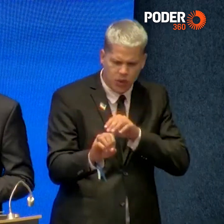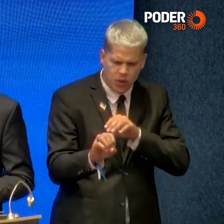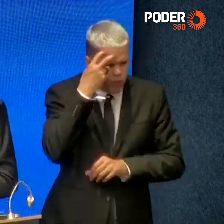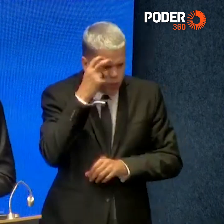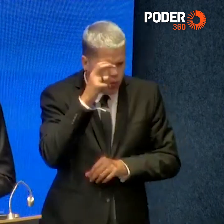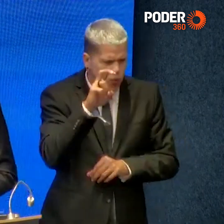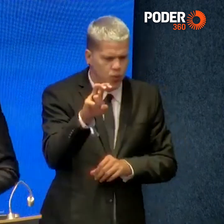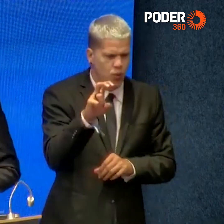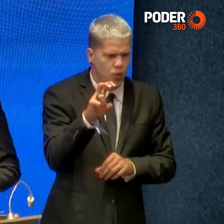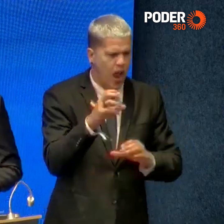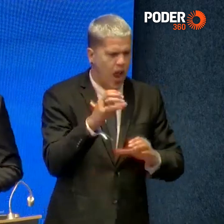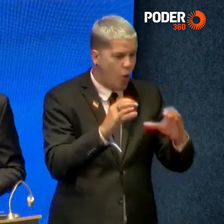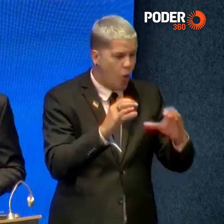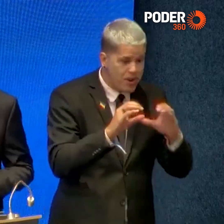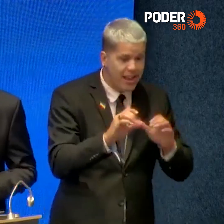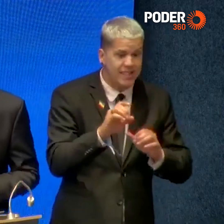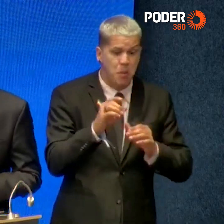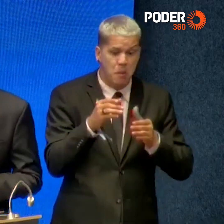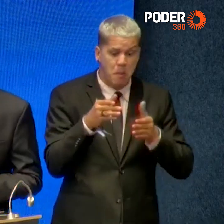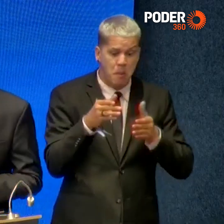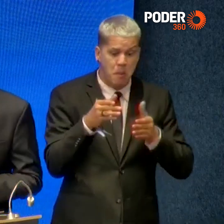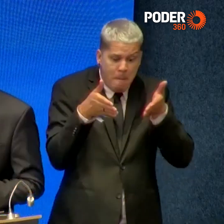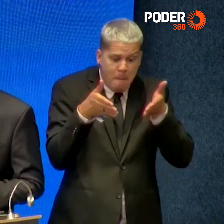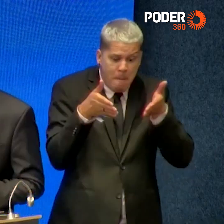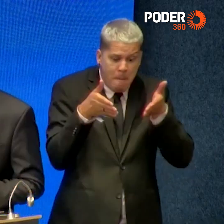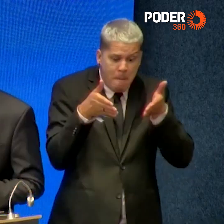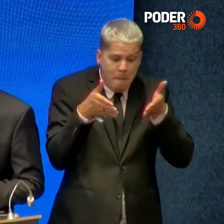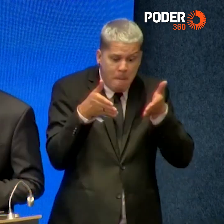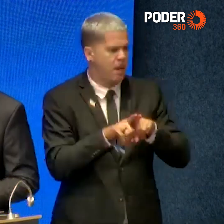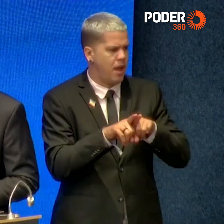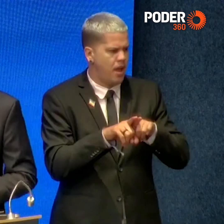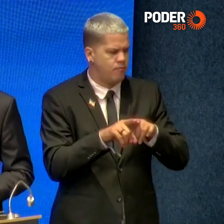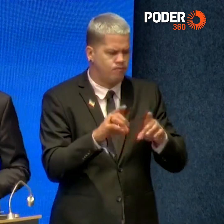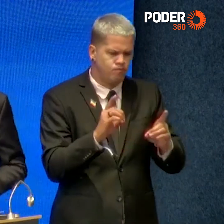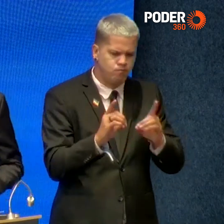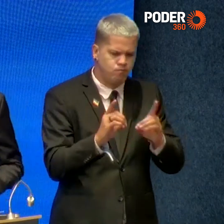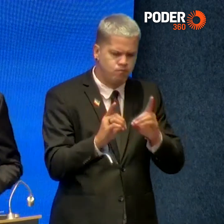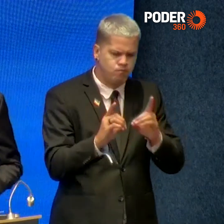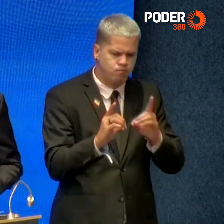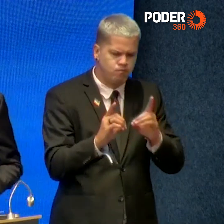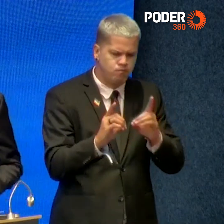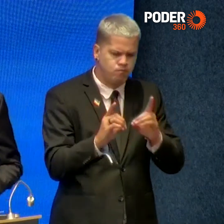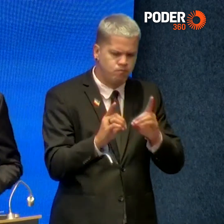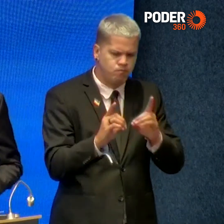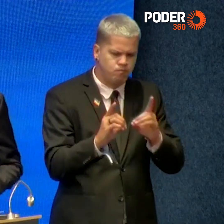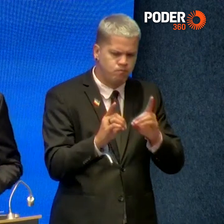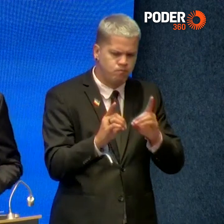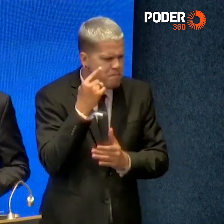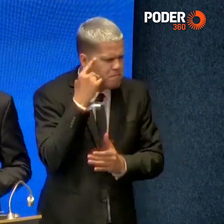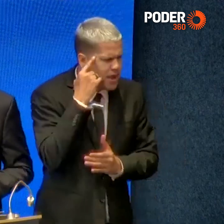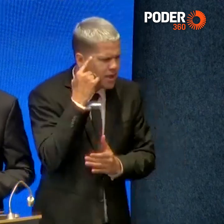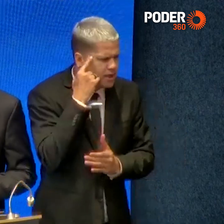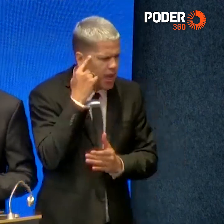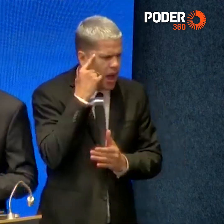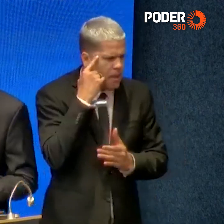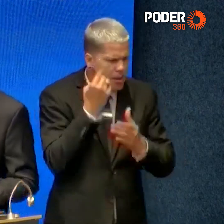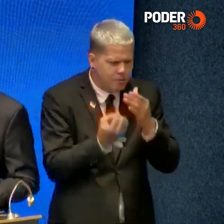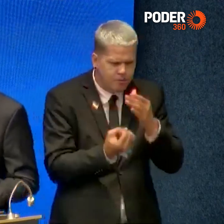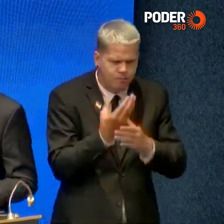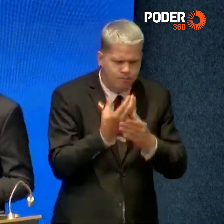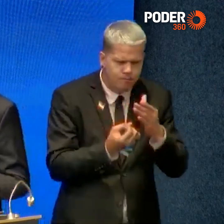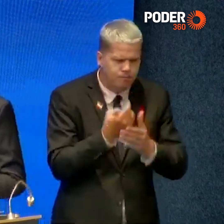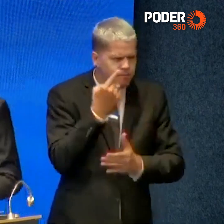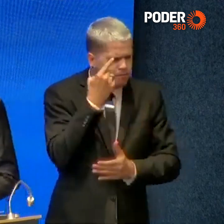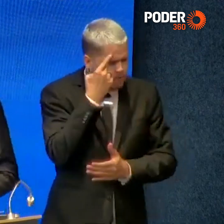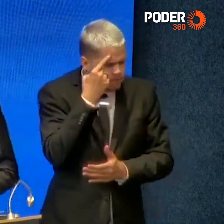participação, é ação dinâmica de criação e de realização do pensamento, da ideia